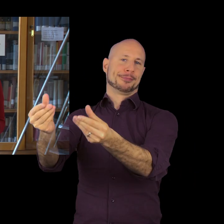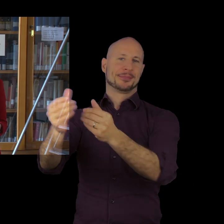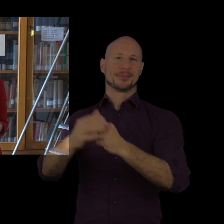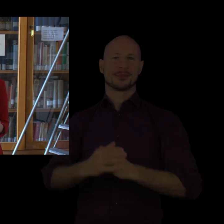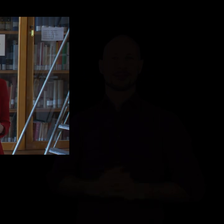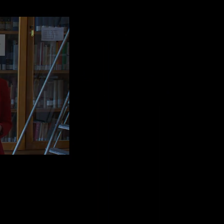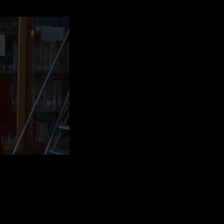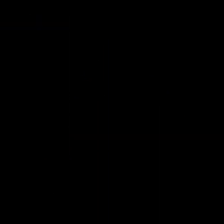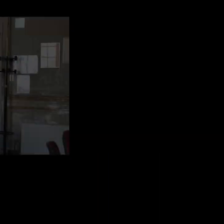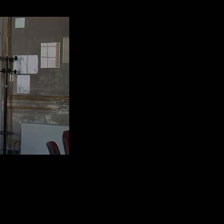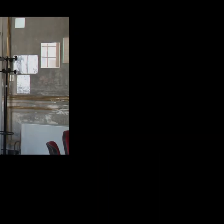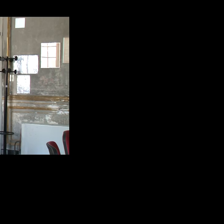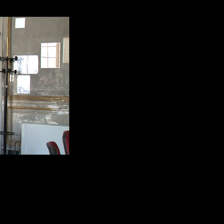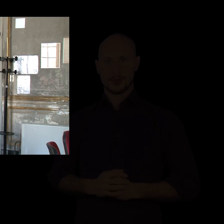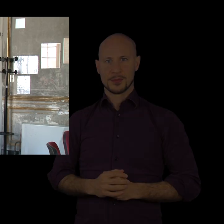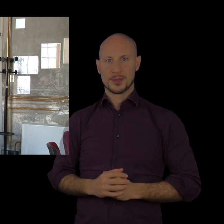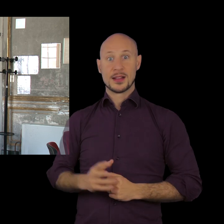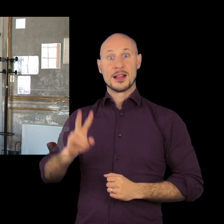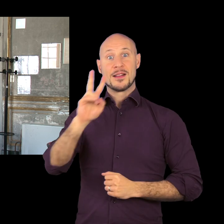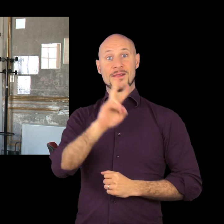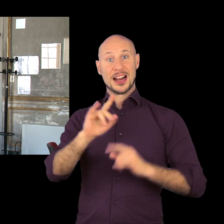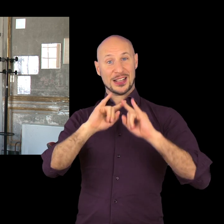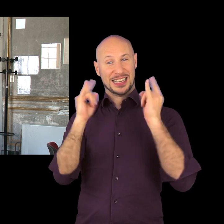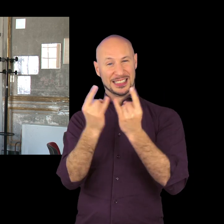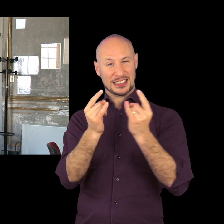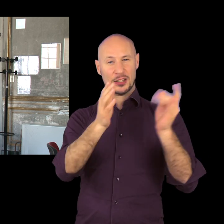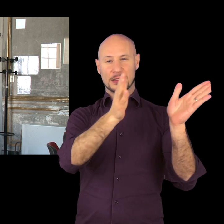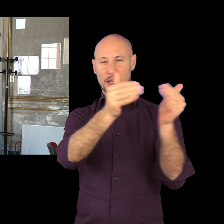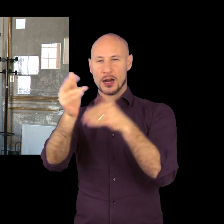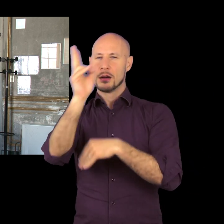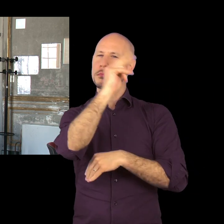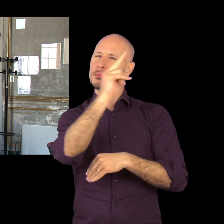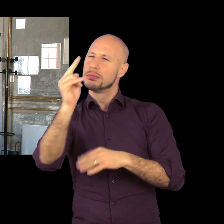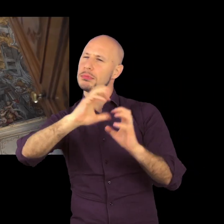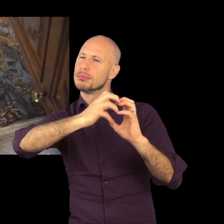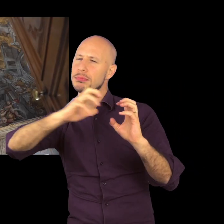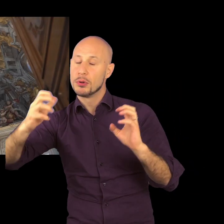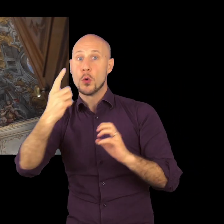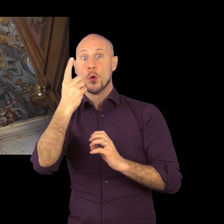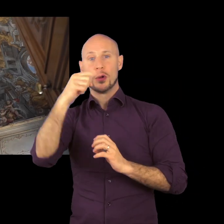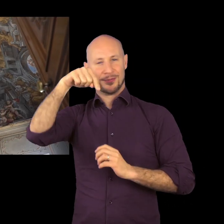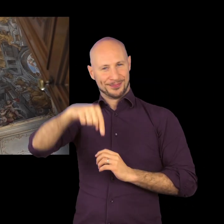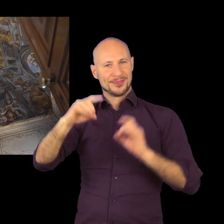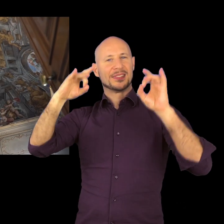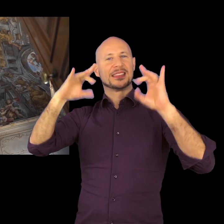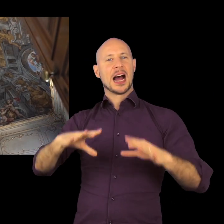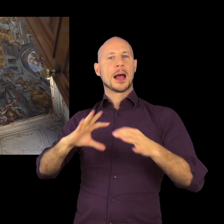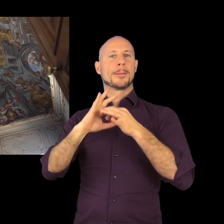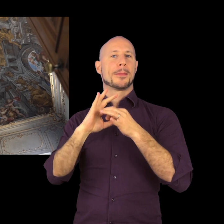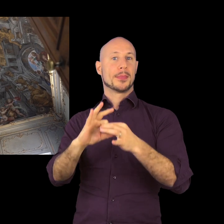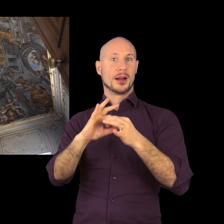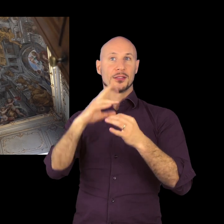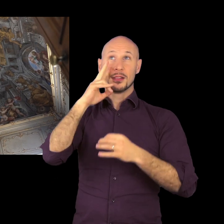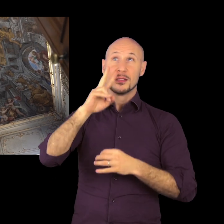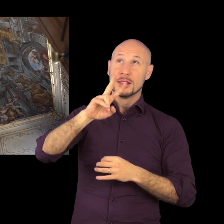Descalchi a Roma. Valerio Castello poi si occupa anche di altri ambienti come la cosiddetta Sala della Pace,